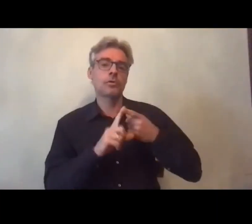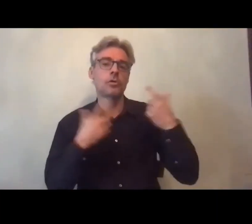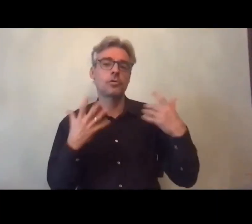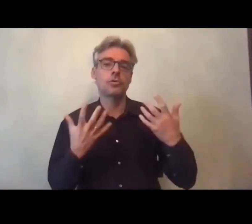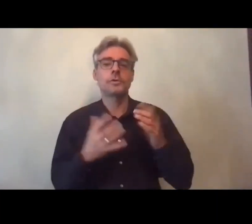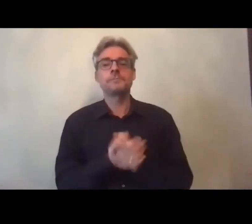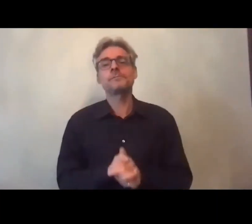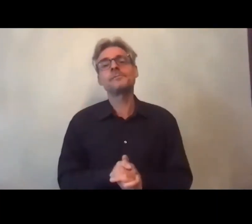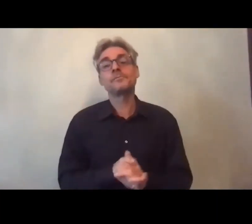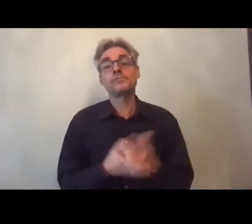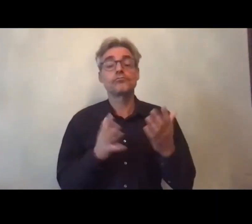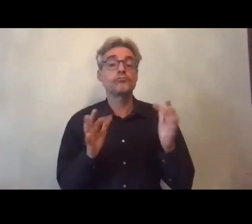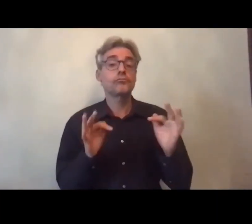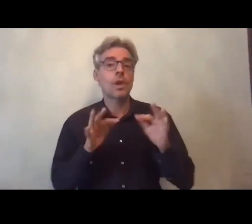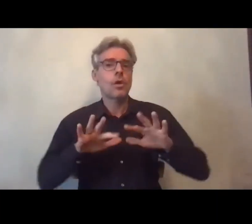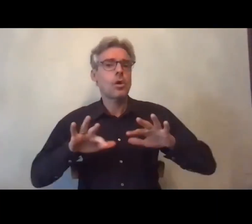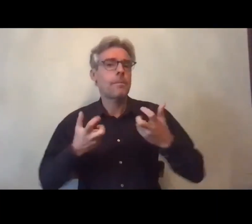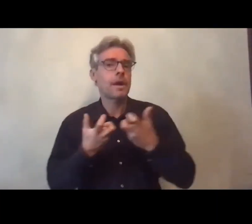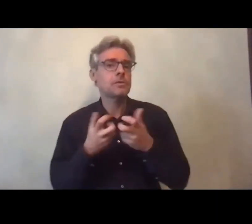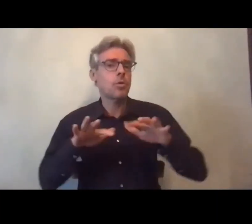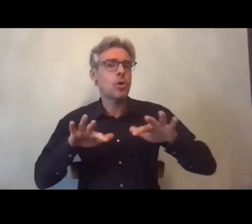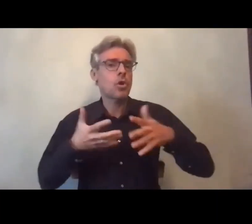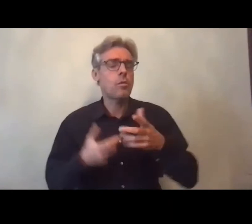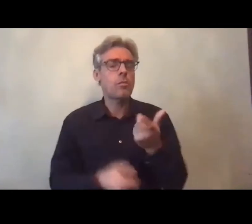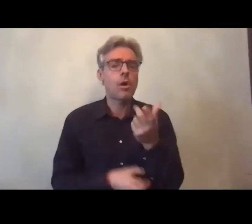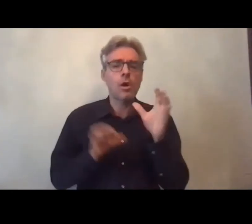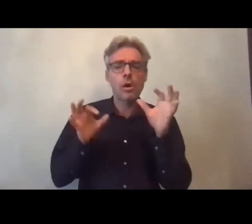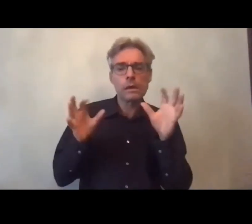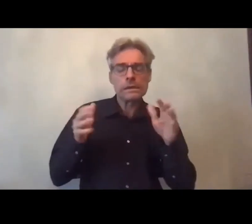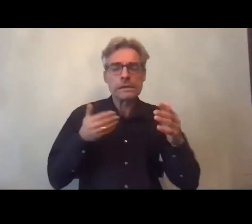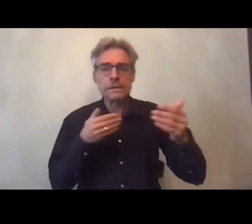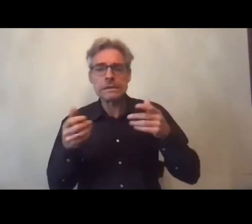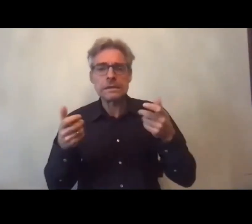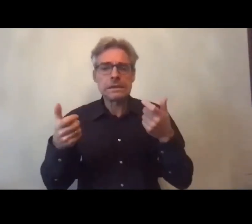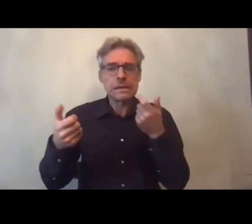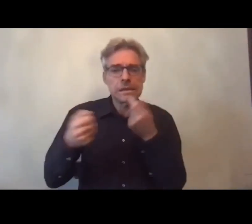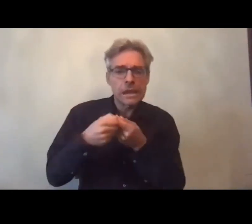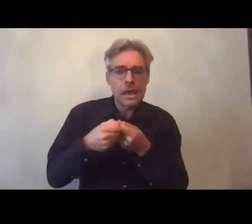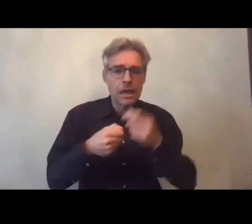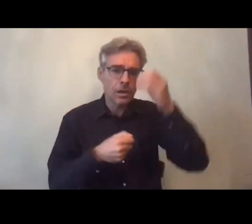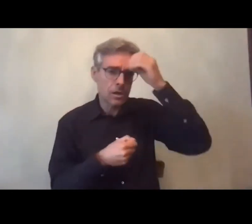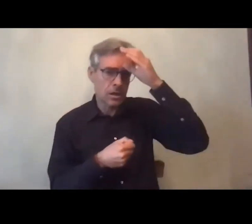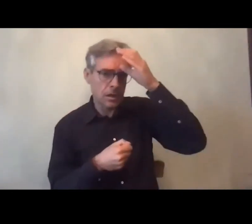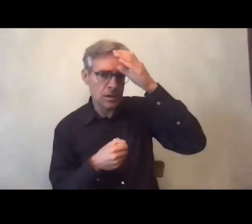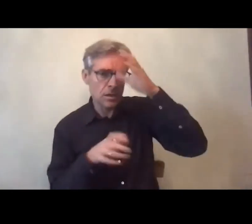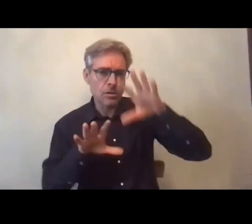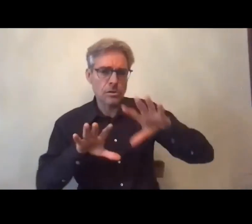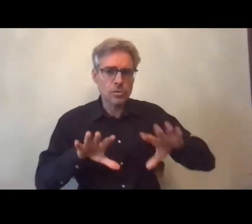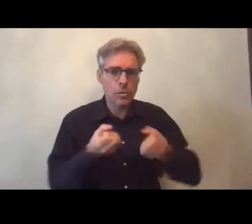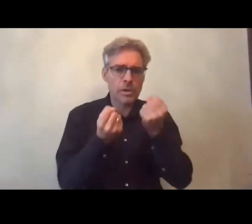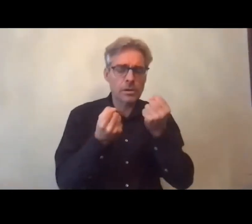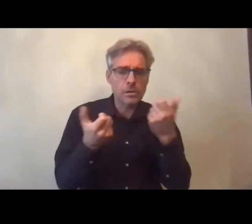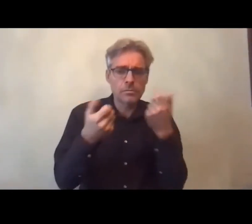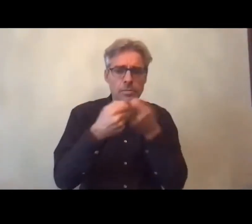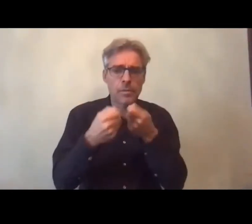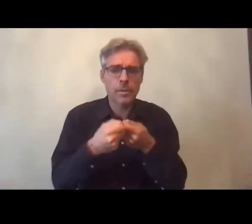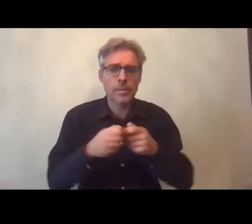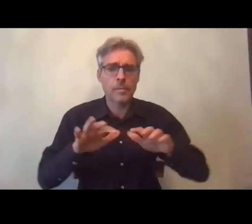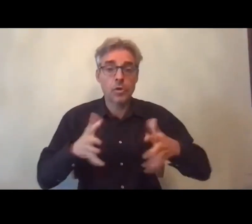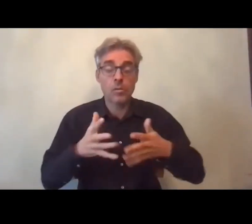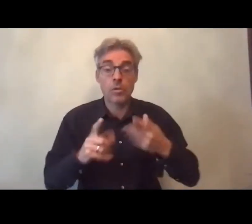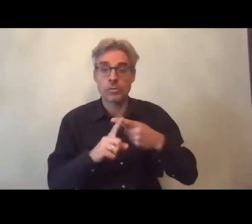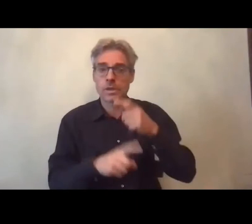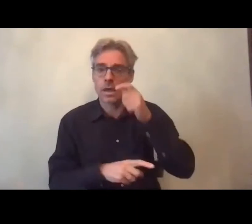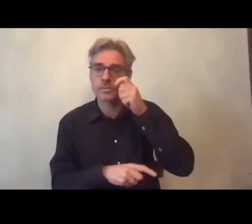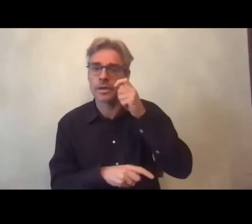importantes à la fois de comment on conjugue les temps comment on conjugue les savoirs les savoir-faire les expertises c'est aussi comment